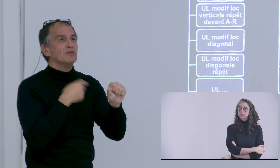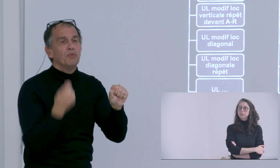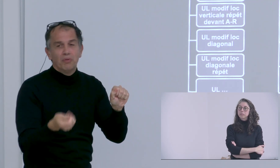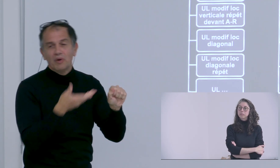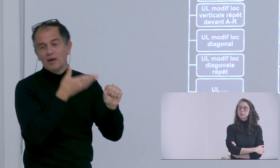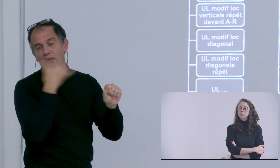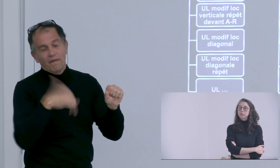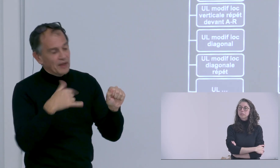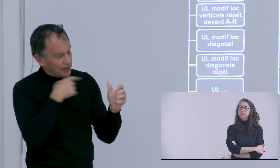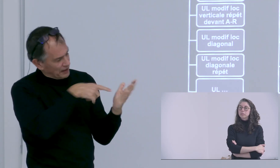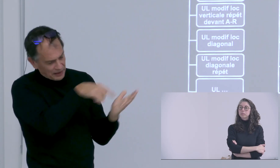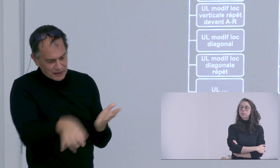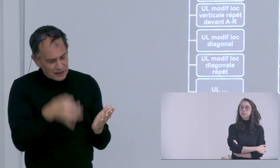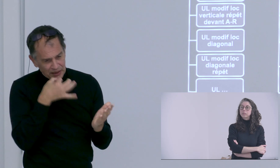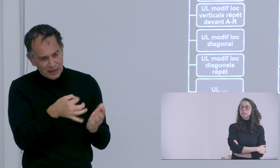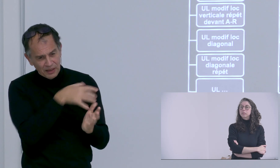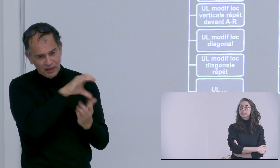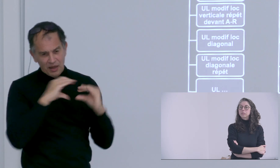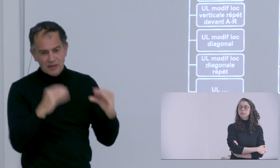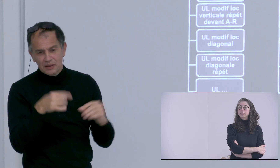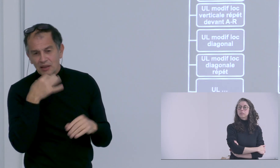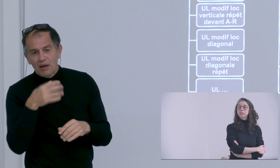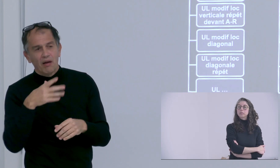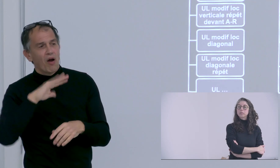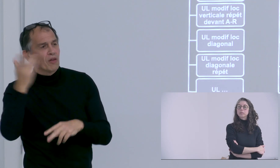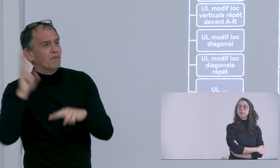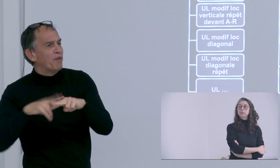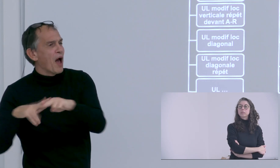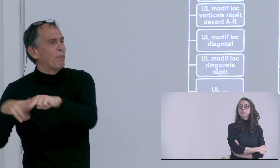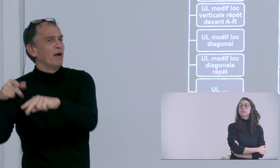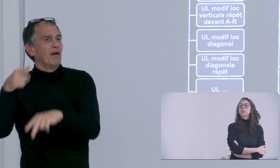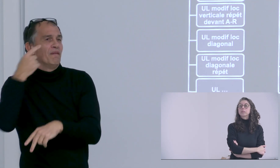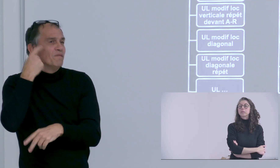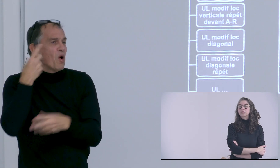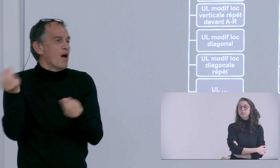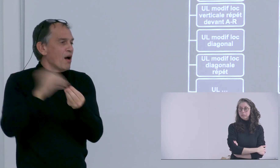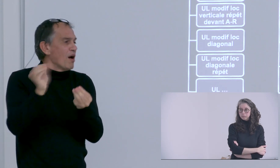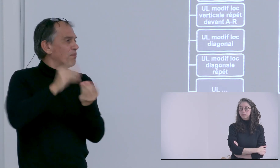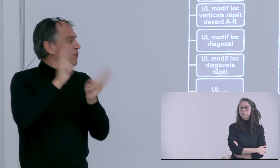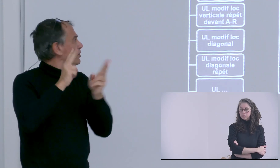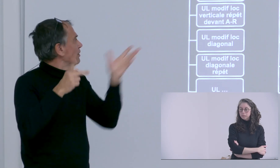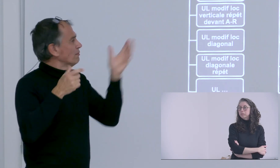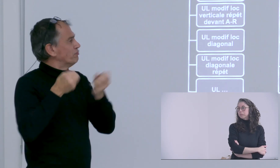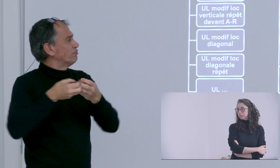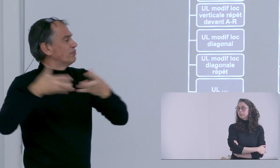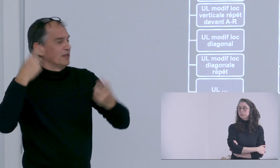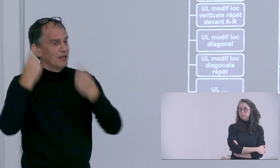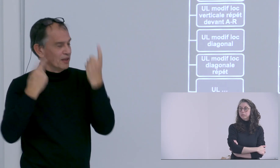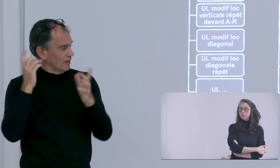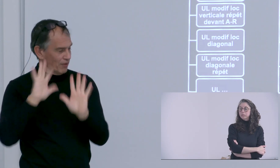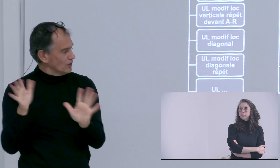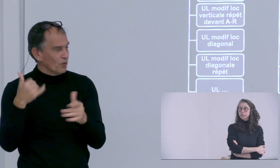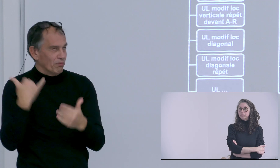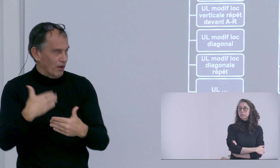et sur la notion de changer vous dites dans la thèse que peut-être ça peut s'appliquer à d'autres verbes